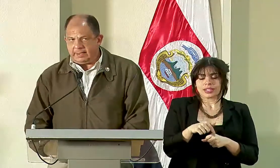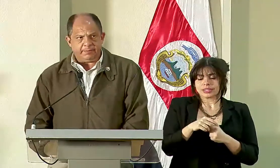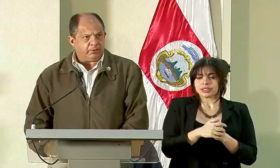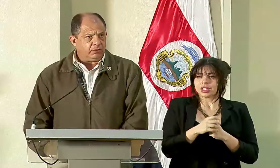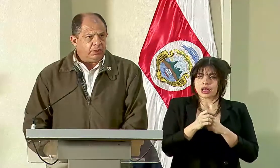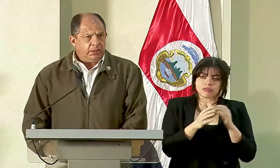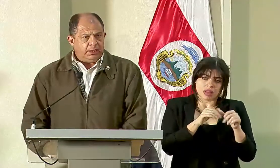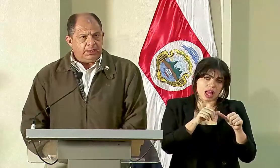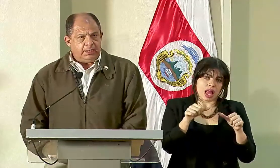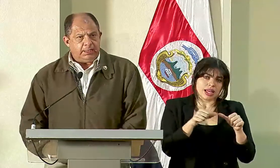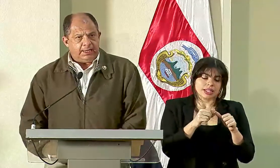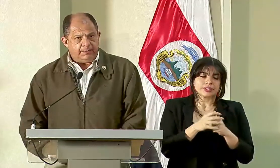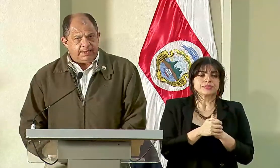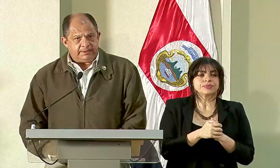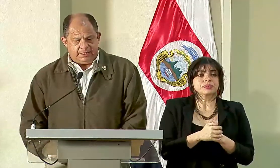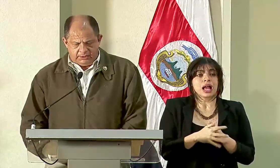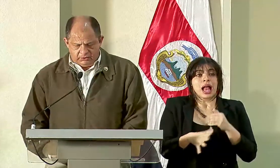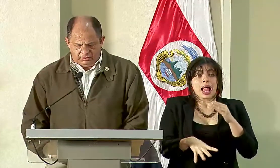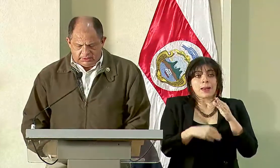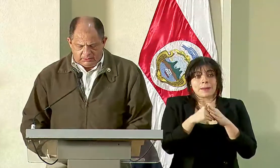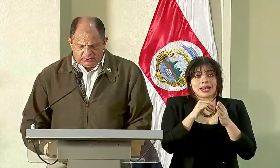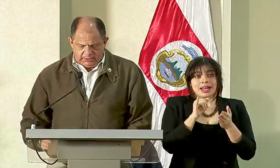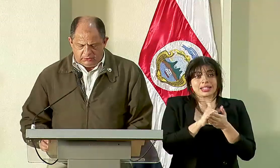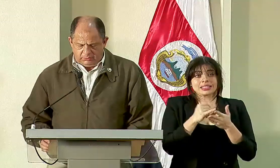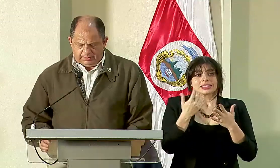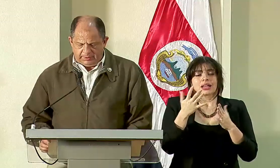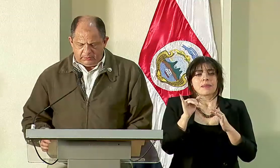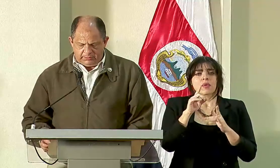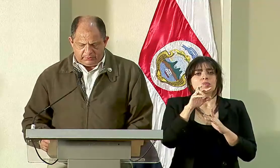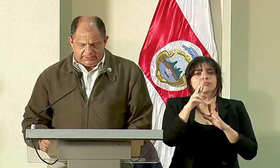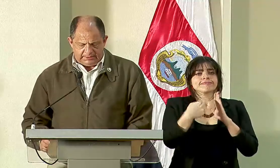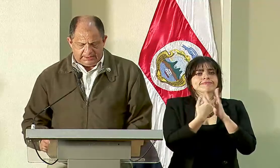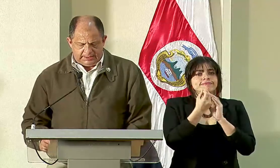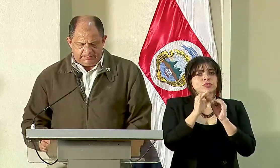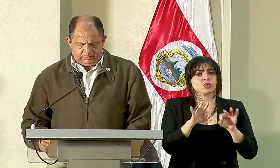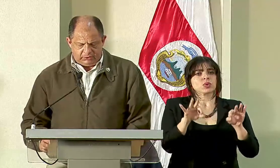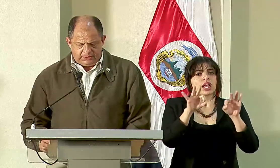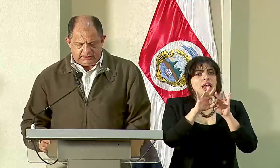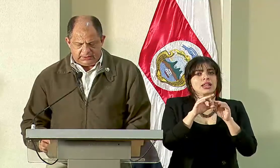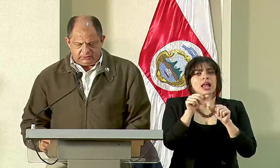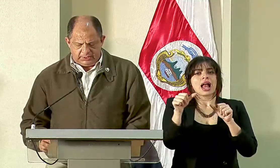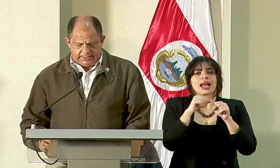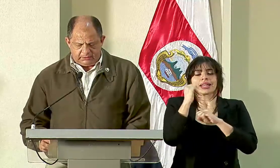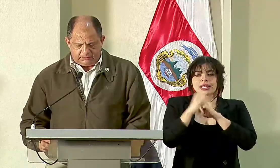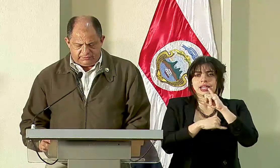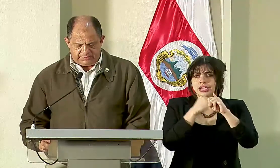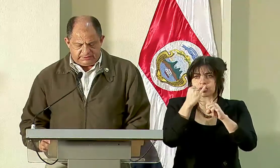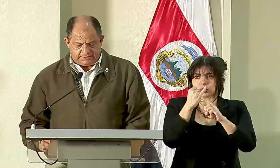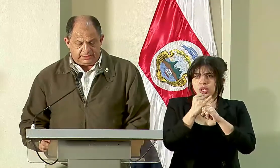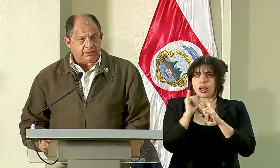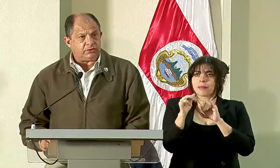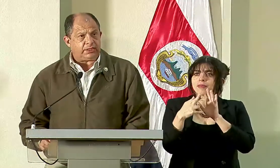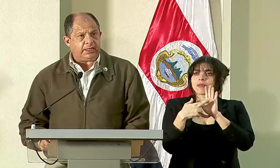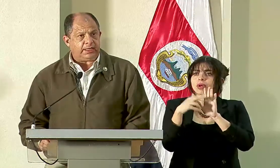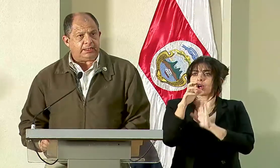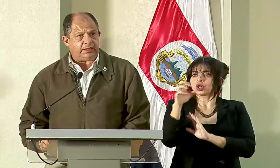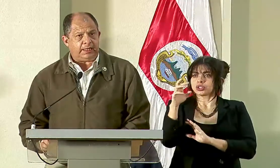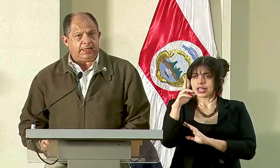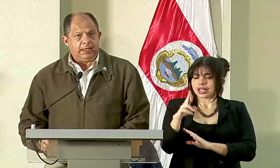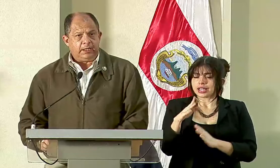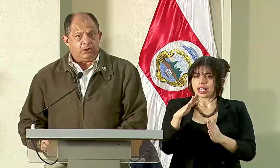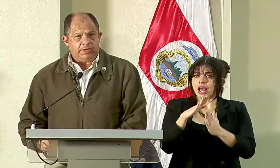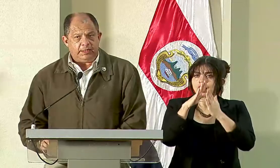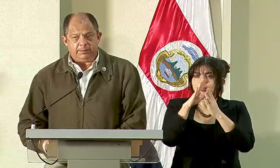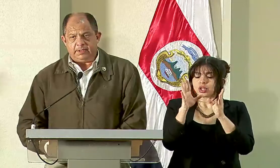ámbito. Además de ello, ha jugado un papel muy importante en el ámbito internacional, como representante de Costa Rica,